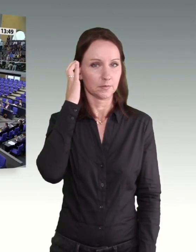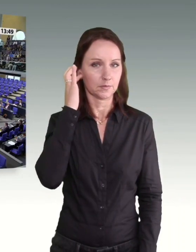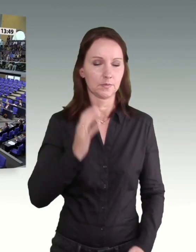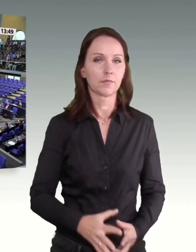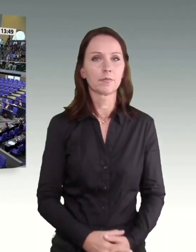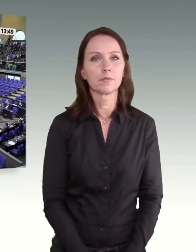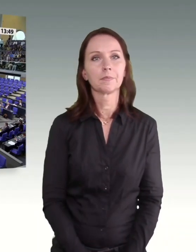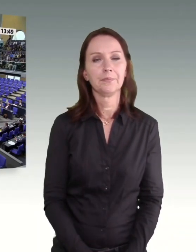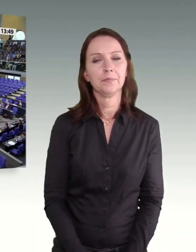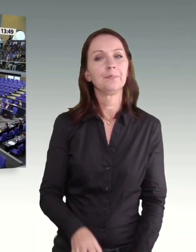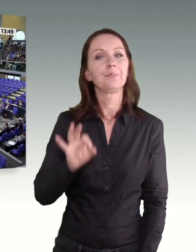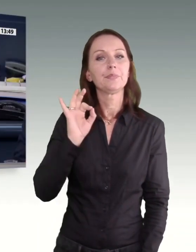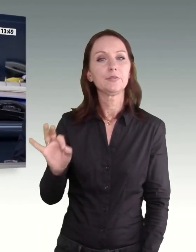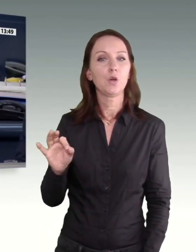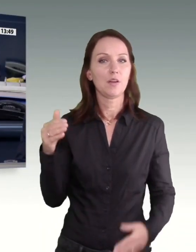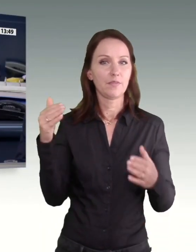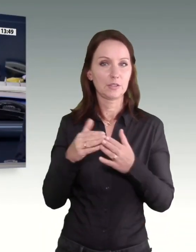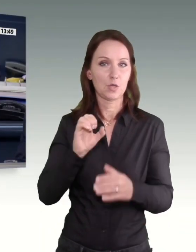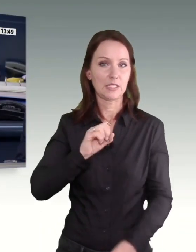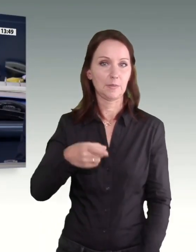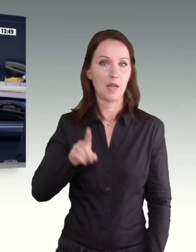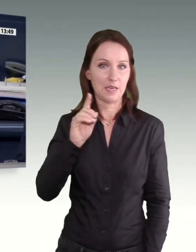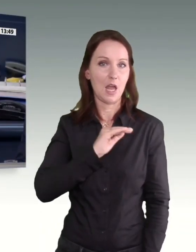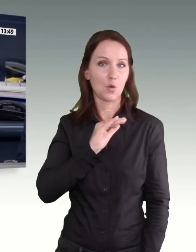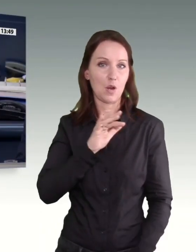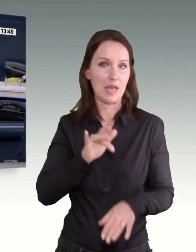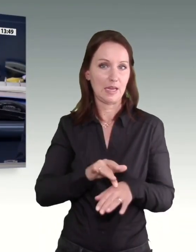Für die SPD-Fraktion spricht die Kollegin Nathalie Pablick.